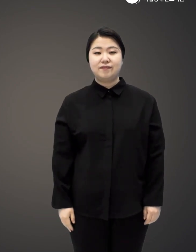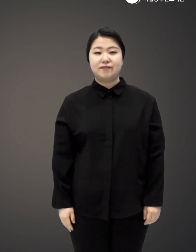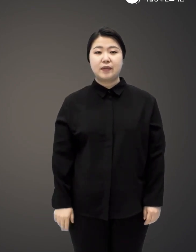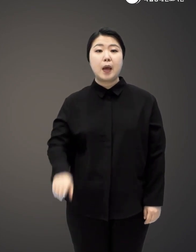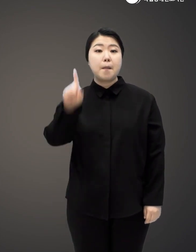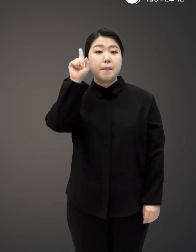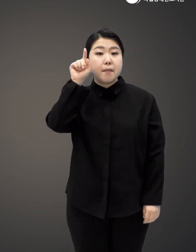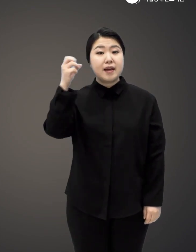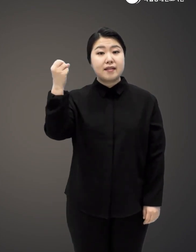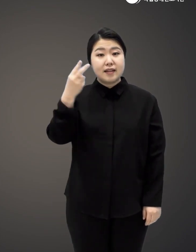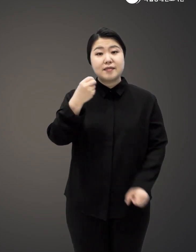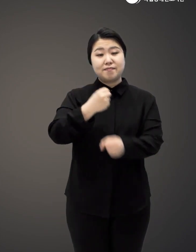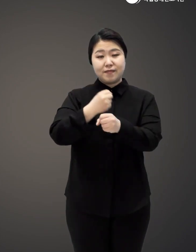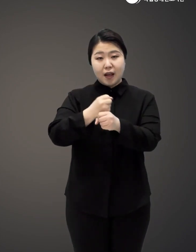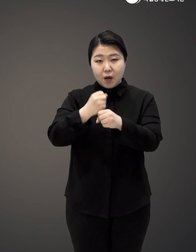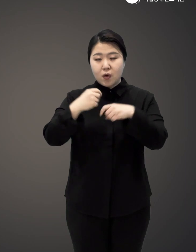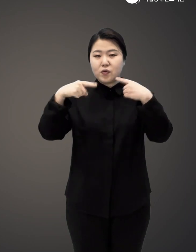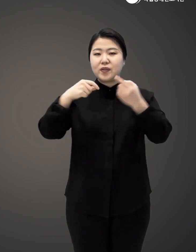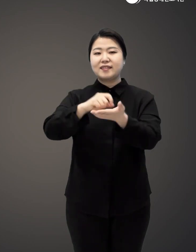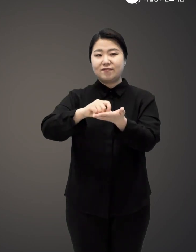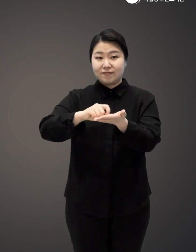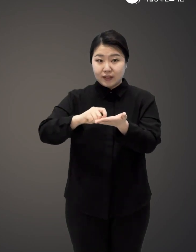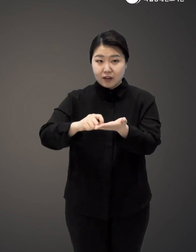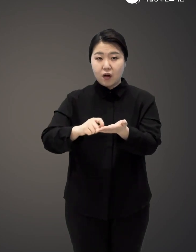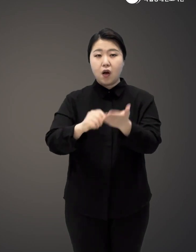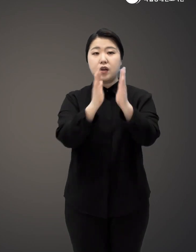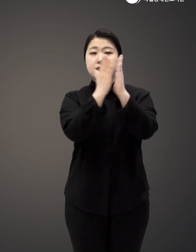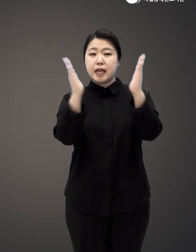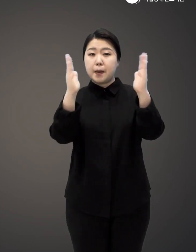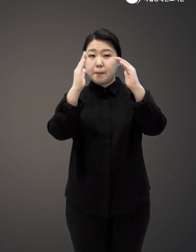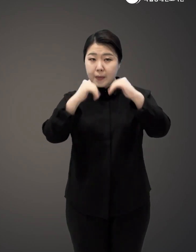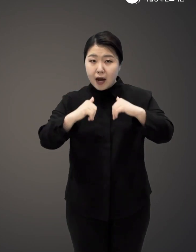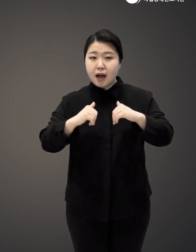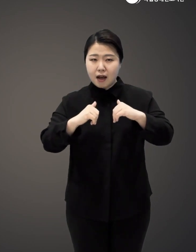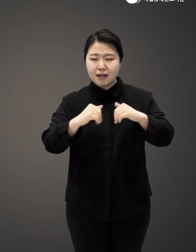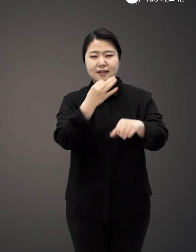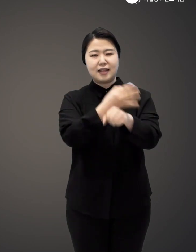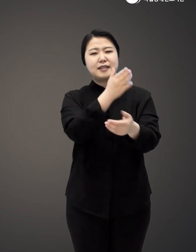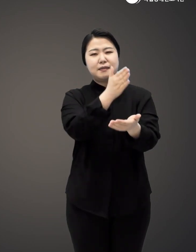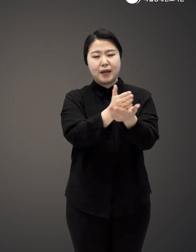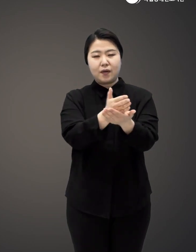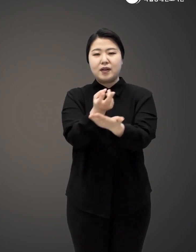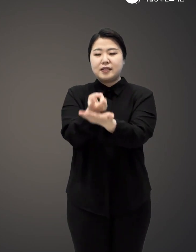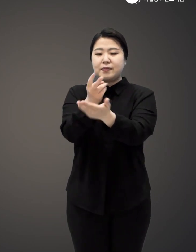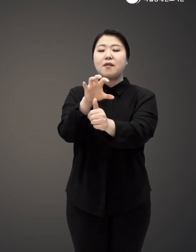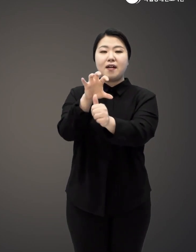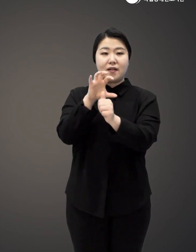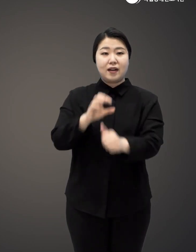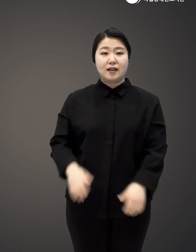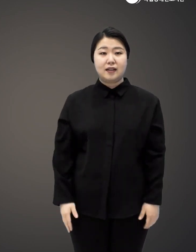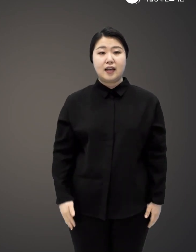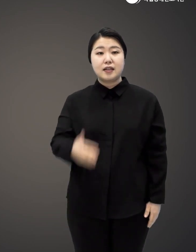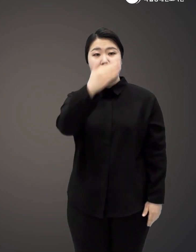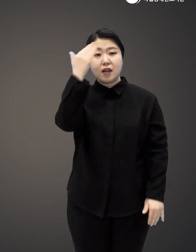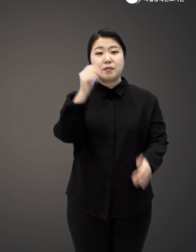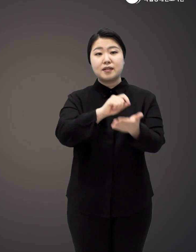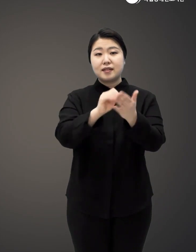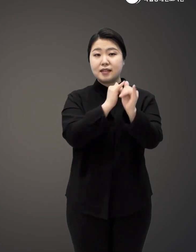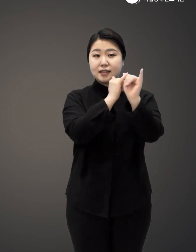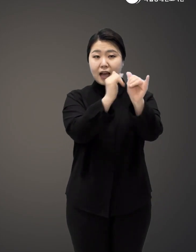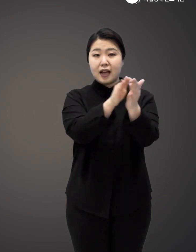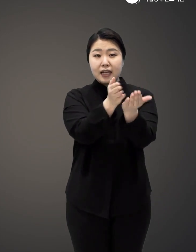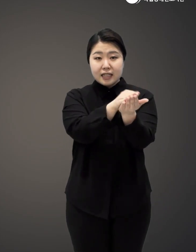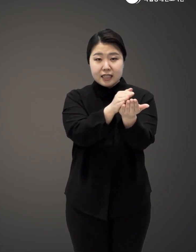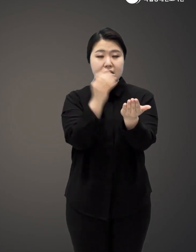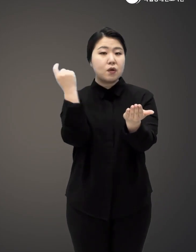하루 한 장의 소설은 재생지 쓰기 무너진 책장 대신 침대를 재사용하기 젊은 작가상 트로피